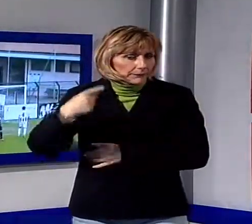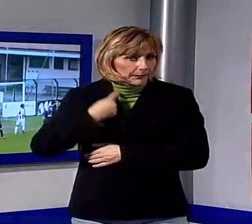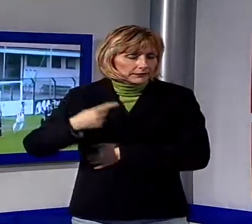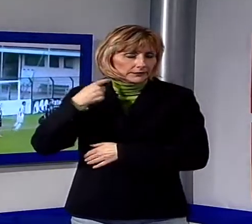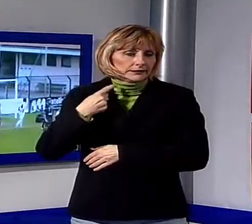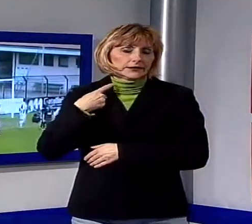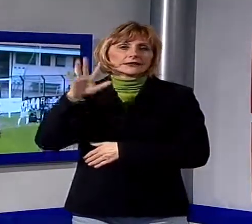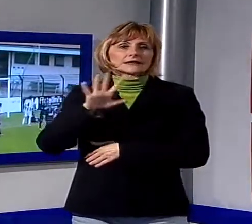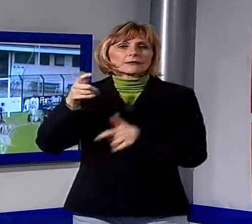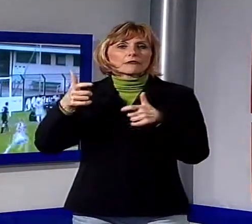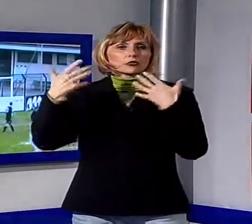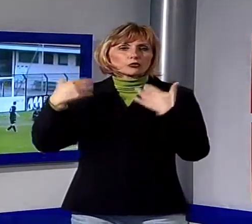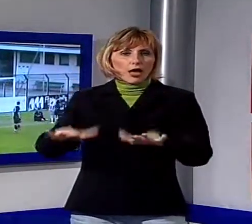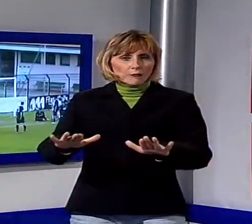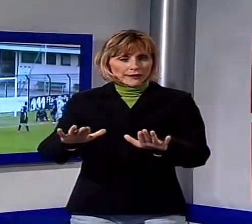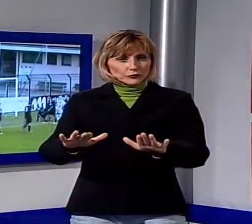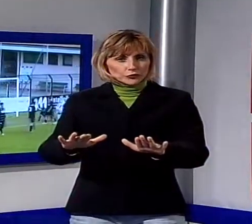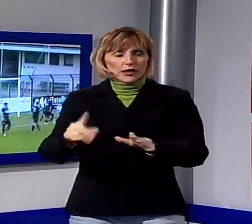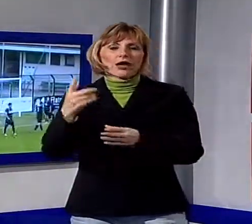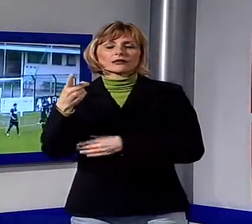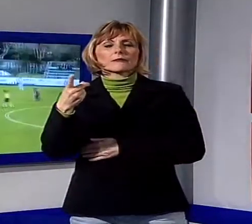abbandonato una squadra che non gioca affatto male.